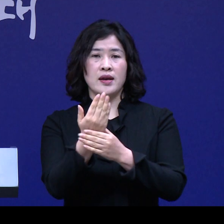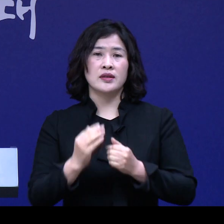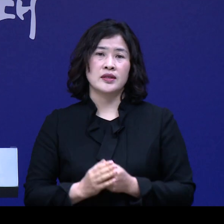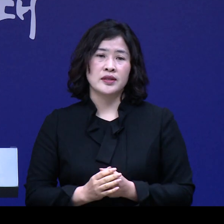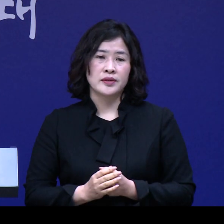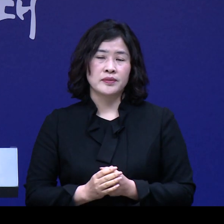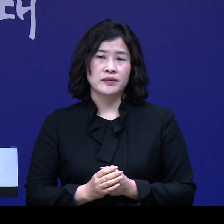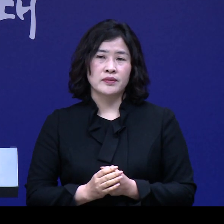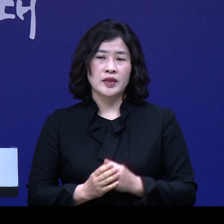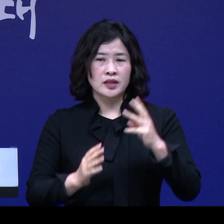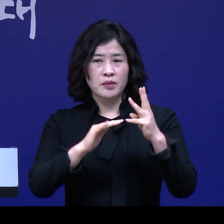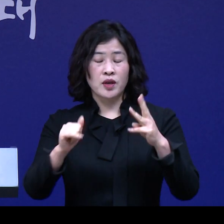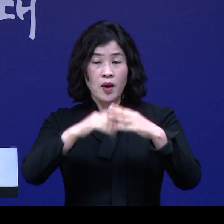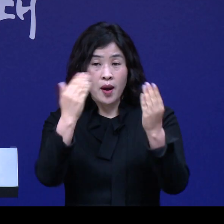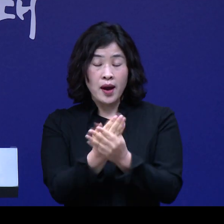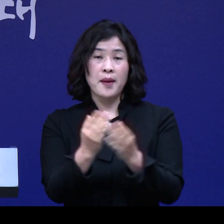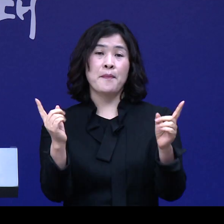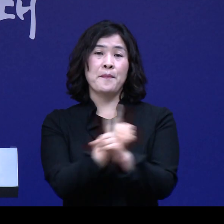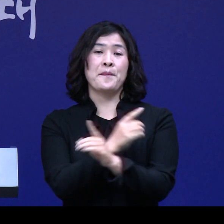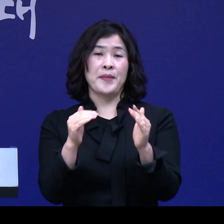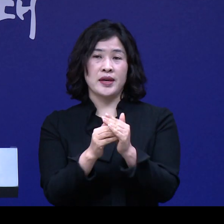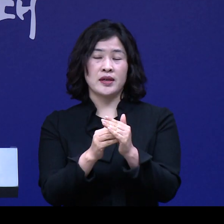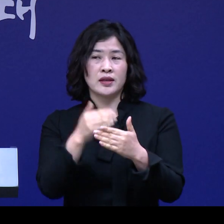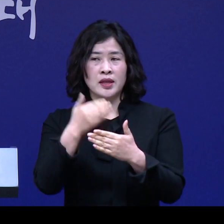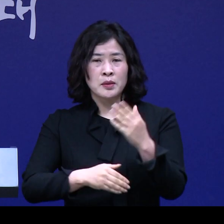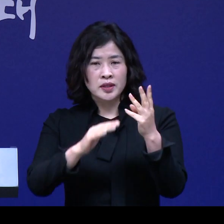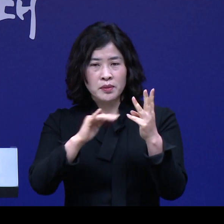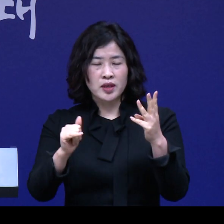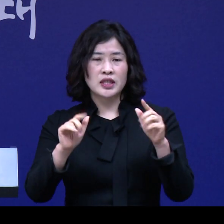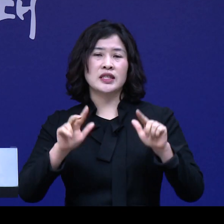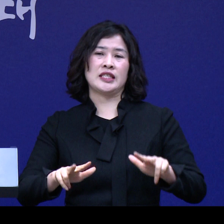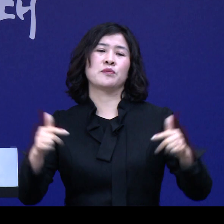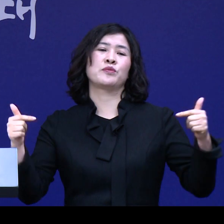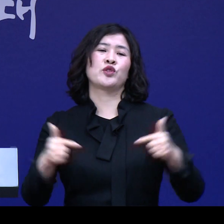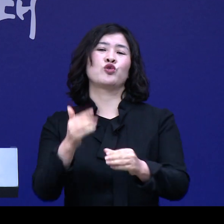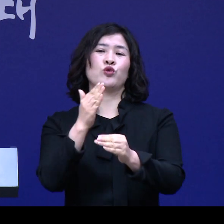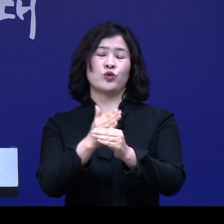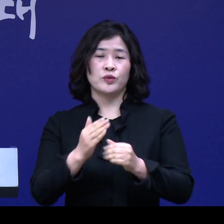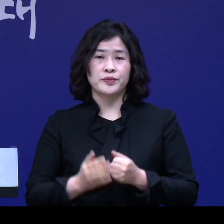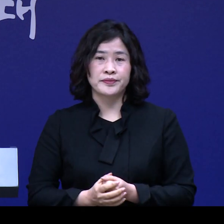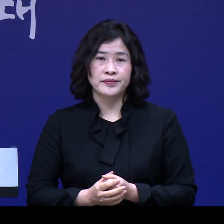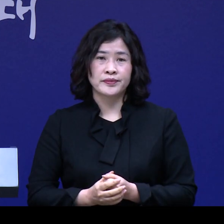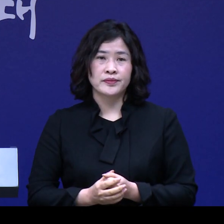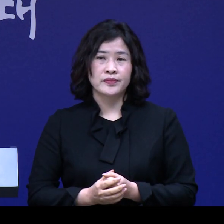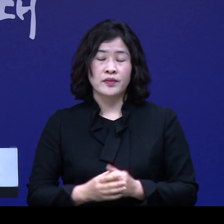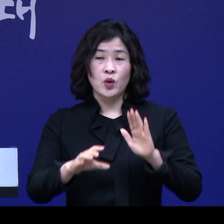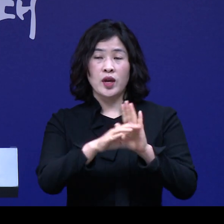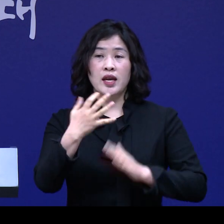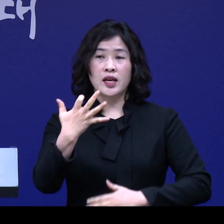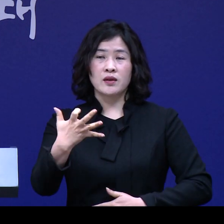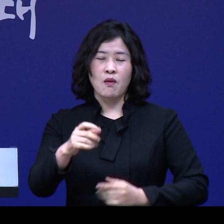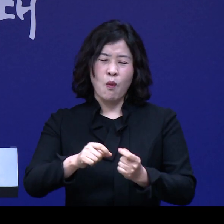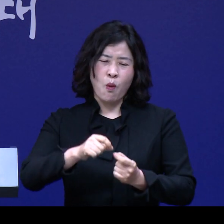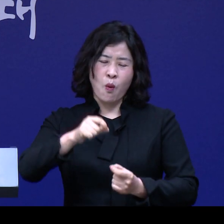하였으며 3명은 완치되었고 나머지 3명은 치료 중에 있습니다. 코로나19